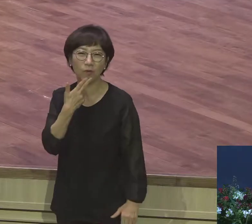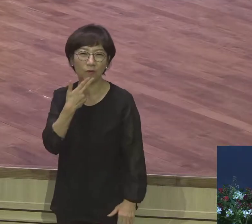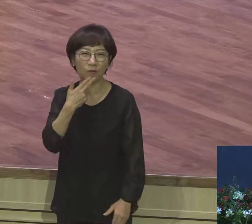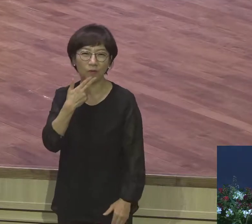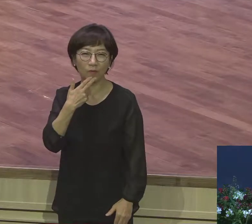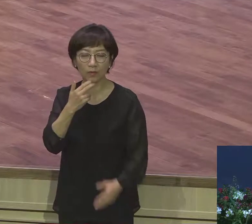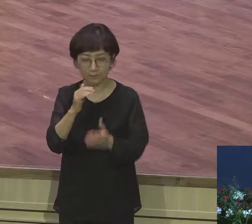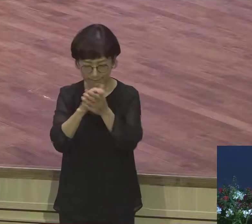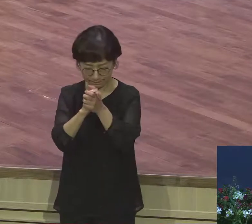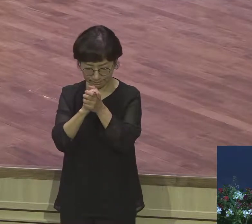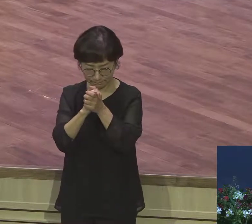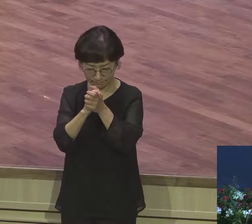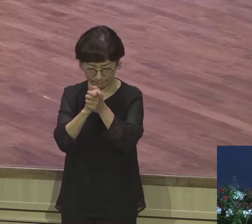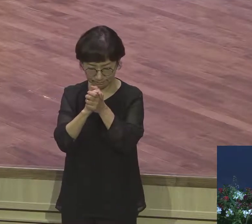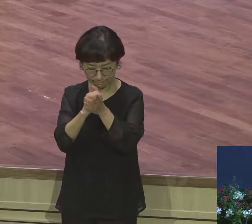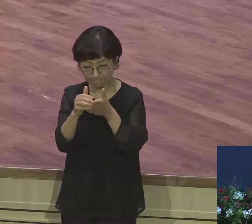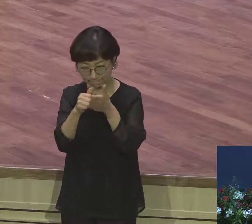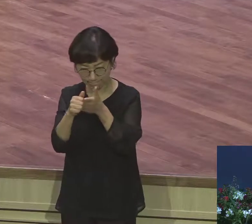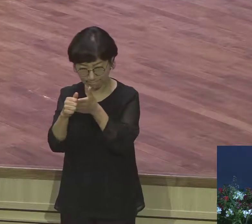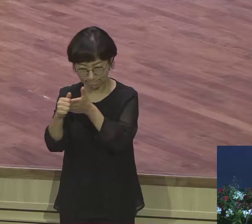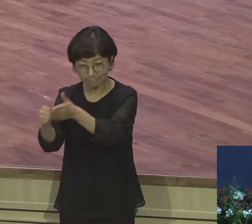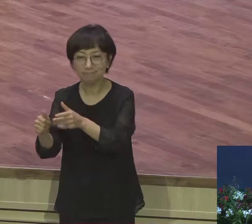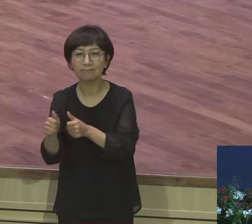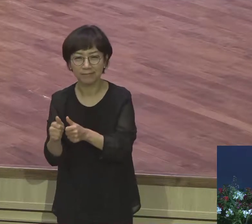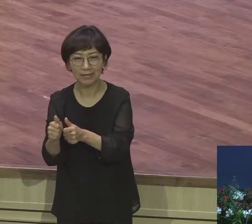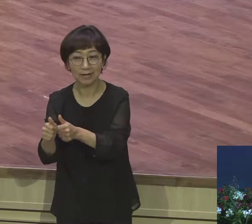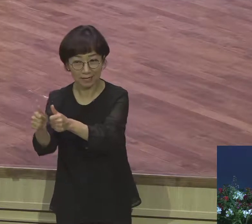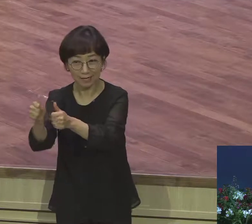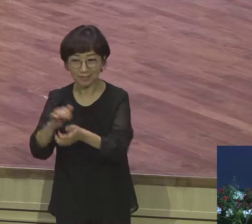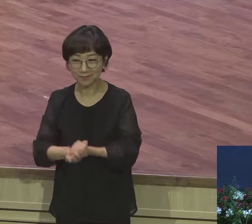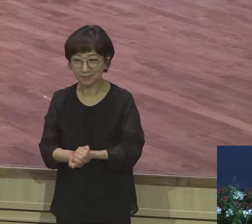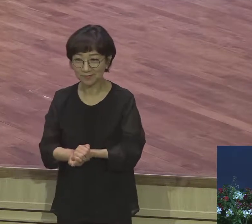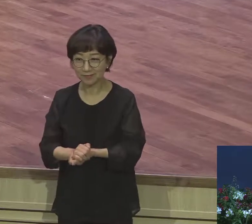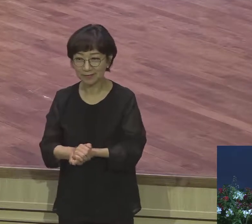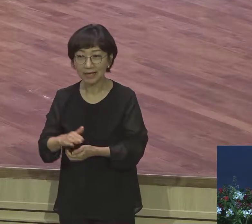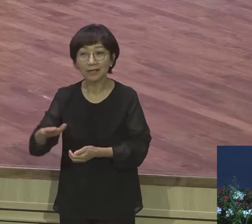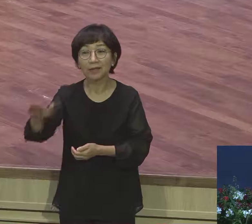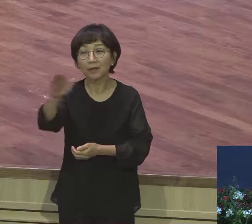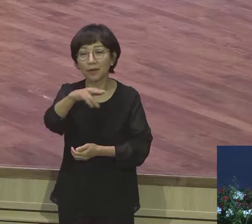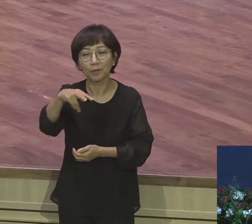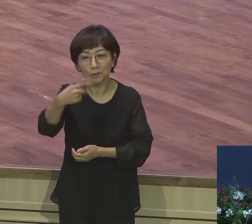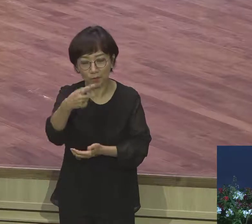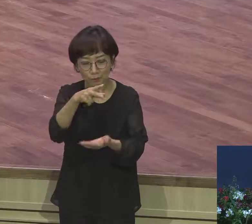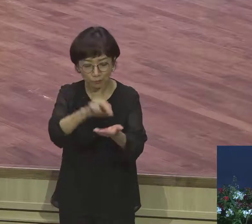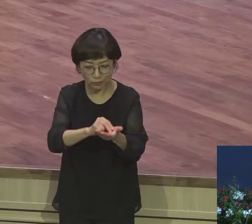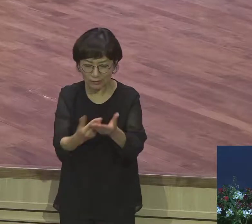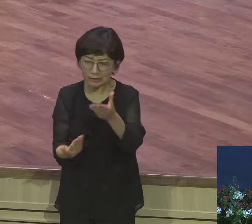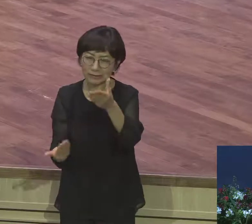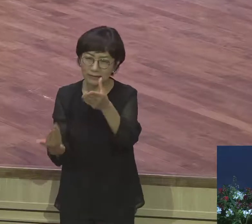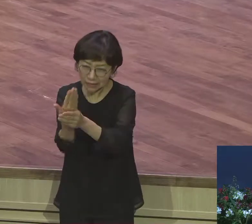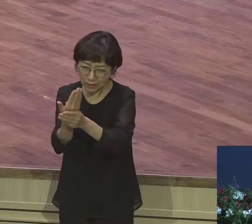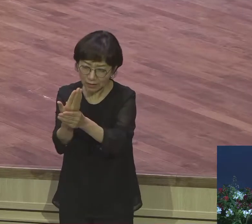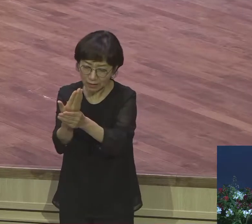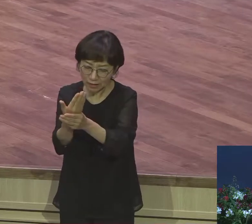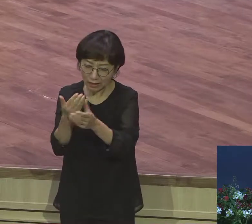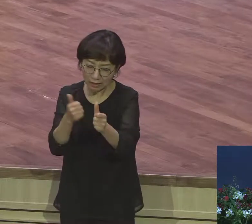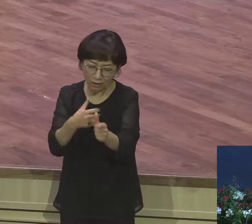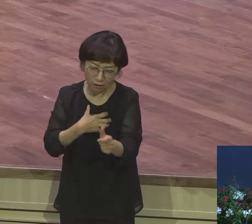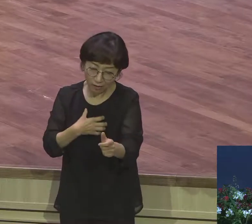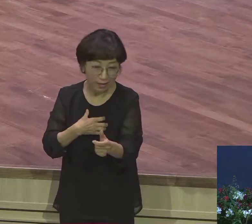환경 문제에 따라 좌지우지 하지 마시기 바랍니다 주식 투자 이론 중에